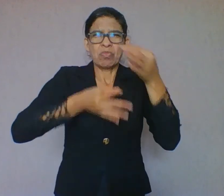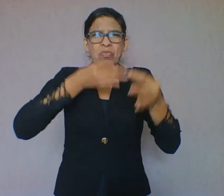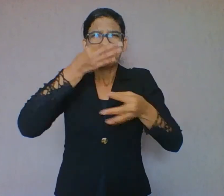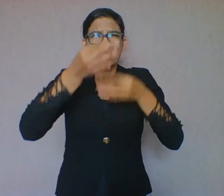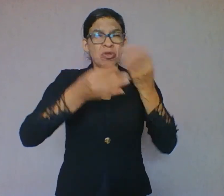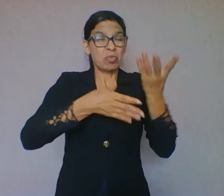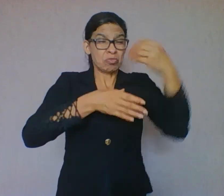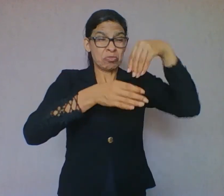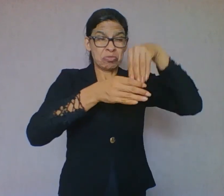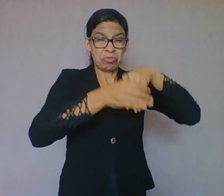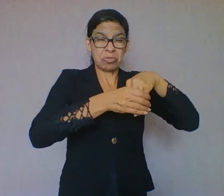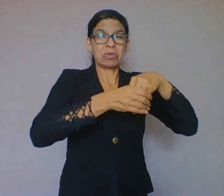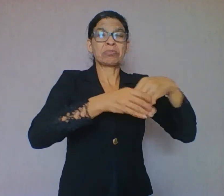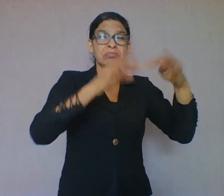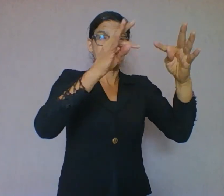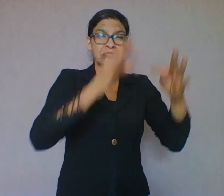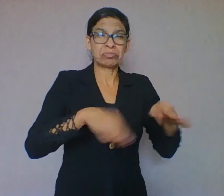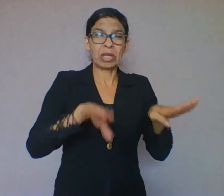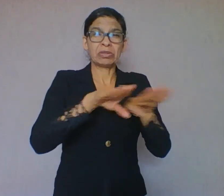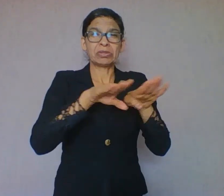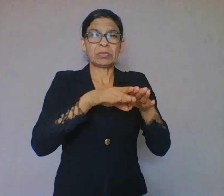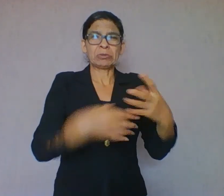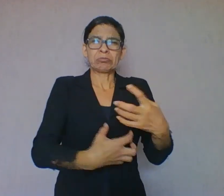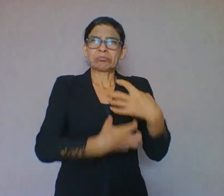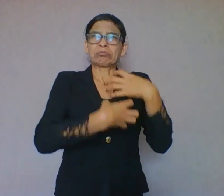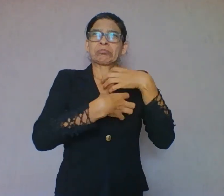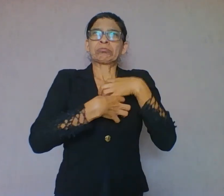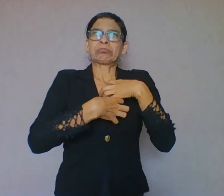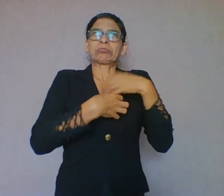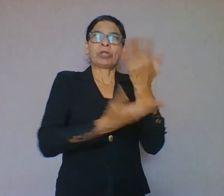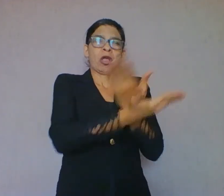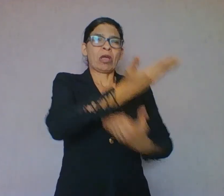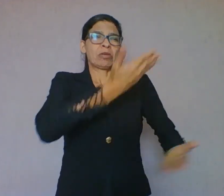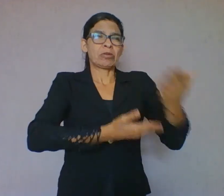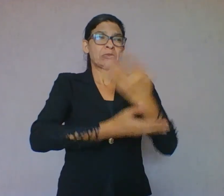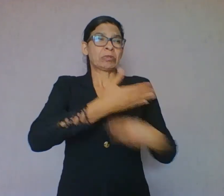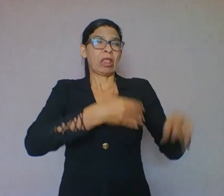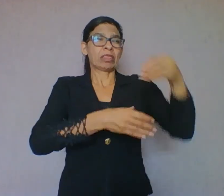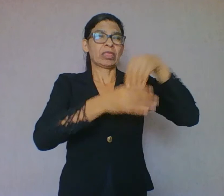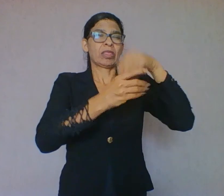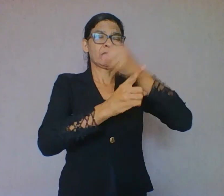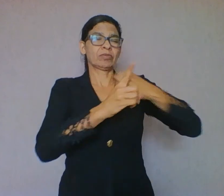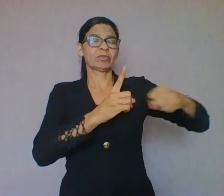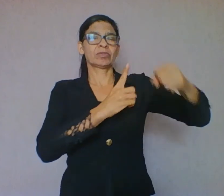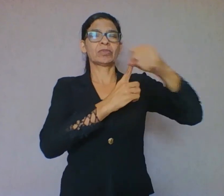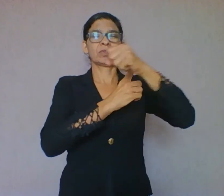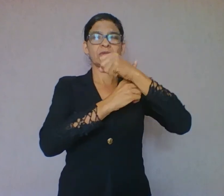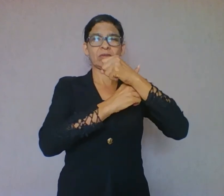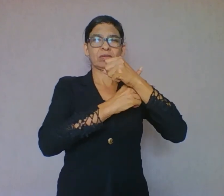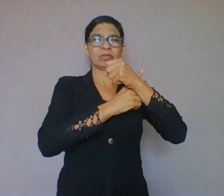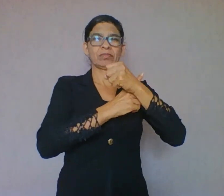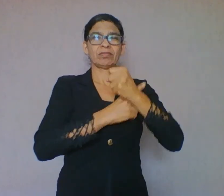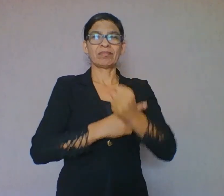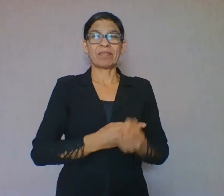sentidos nas interações sociais. Ao ler um texto, é necessário, portanto, inferir, ou seja,